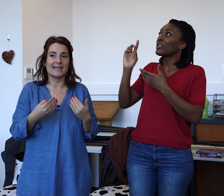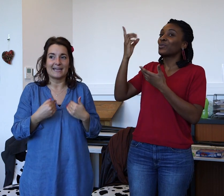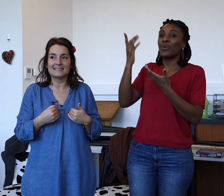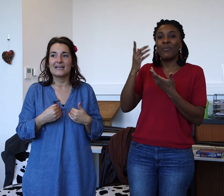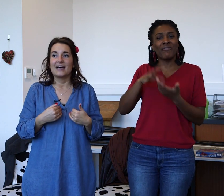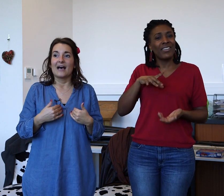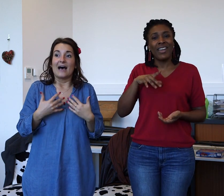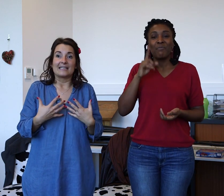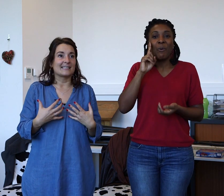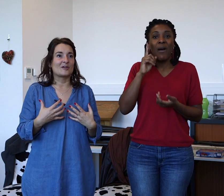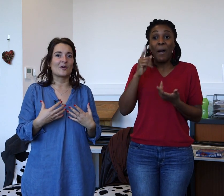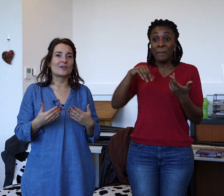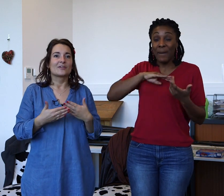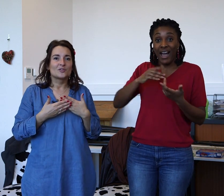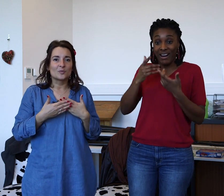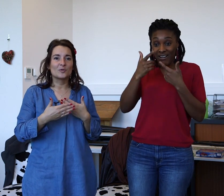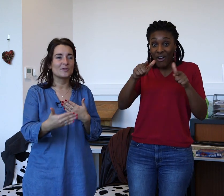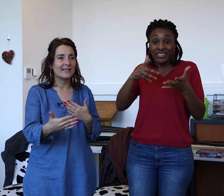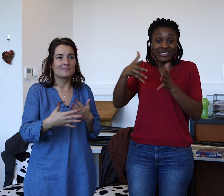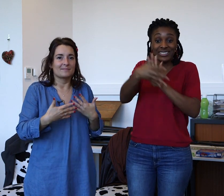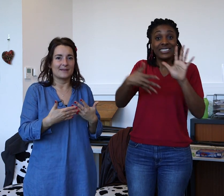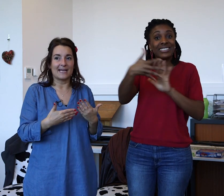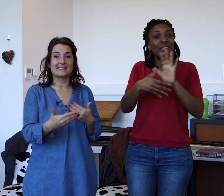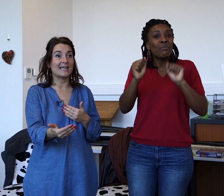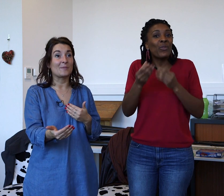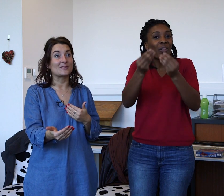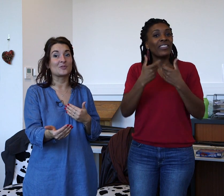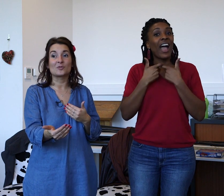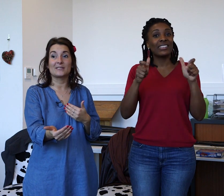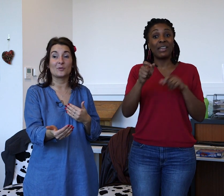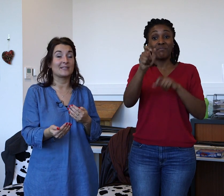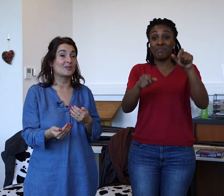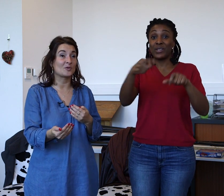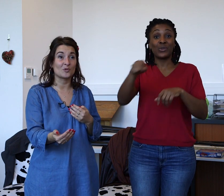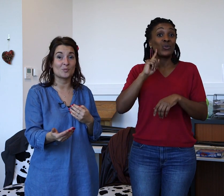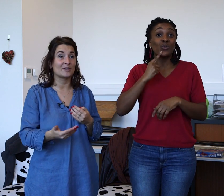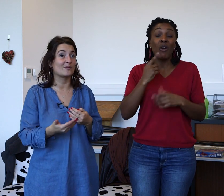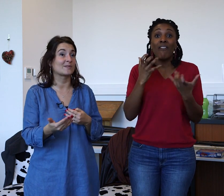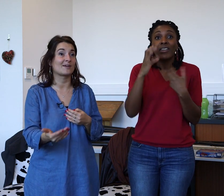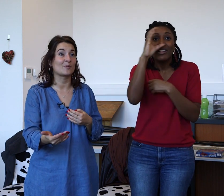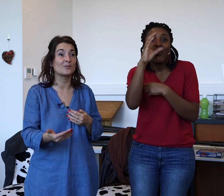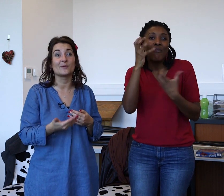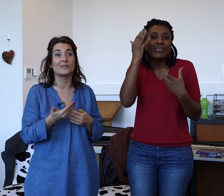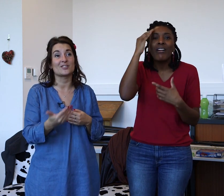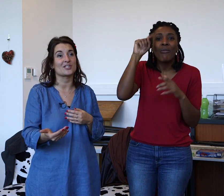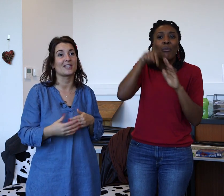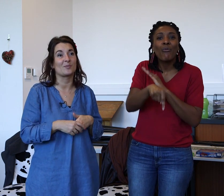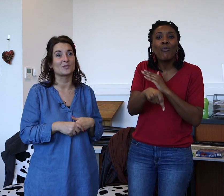grâce à cette langue, je peux donner l'accès à une personne sourde qui peut-être est curieuse, peut-être veut en savoir plus et peut-être cherche des réponses.